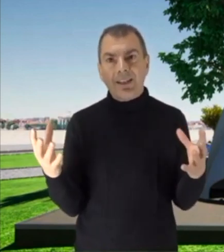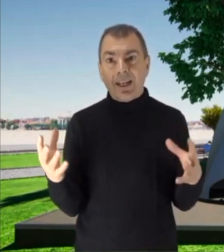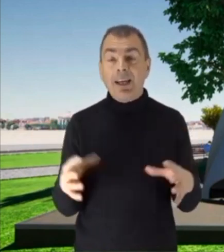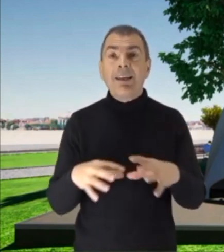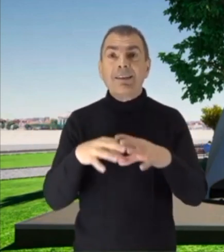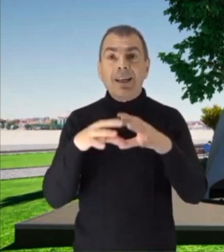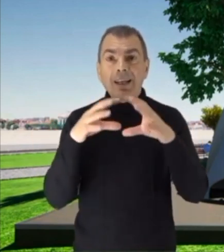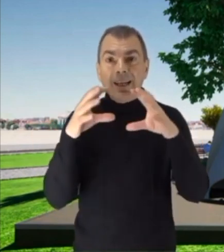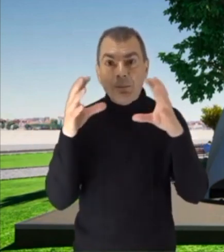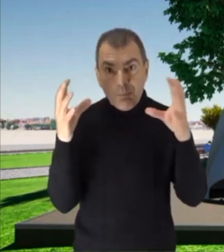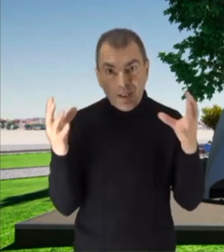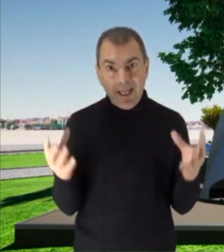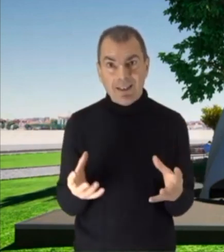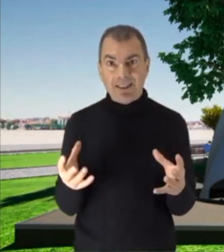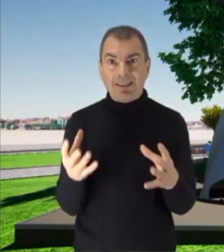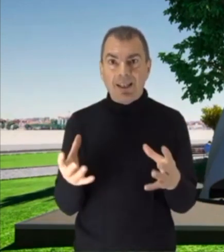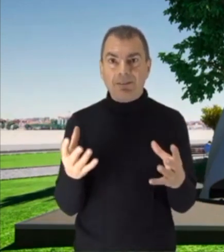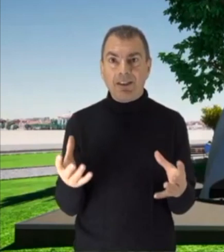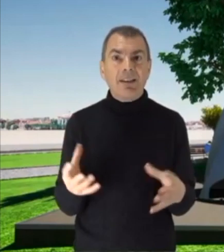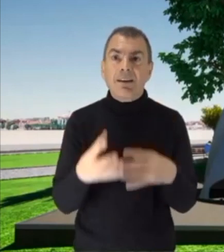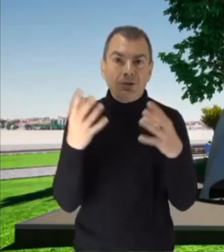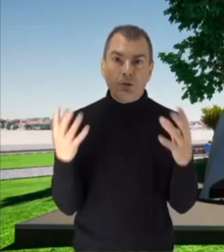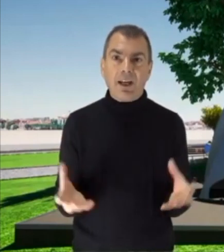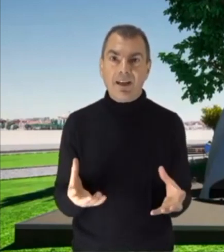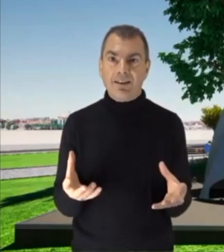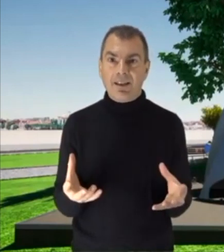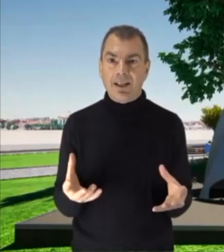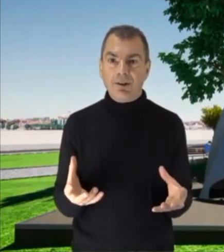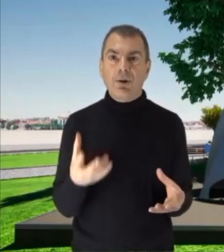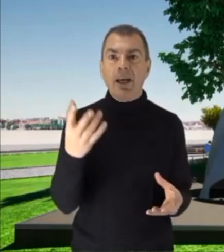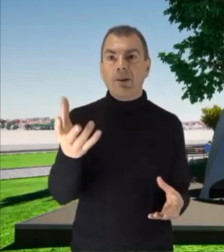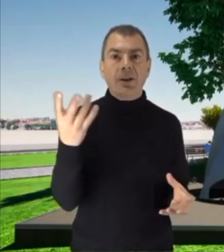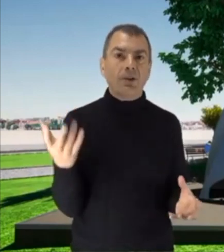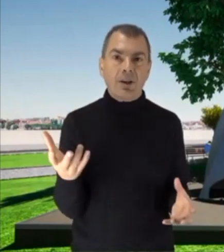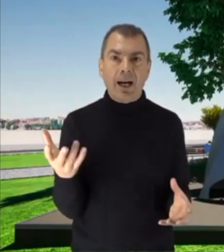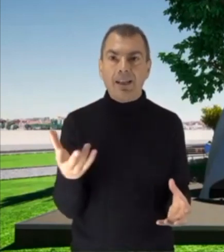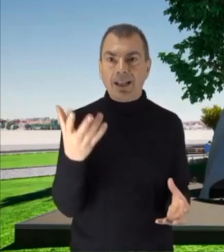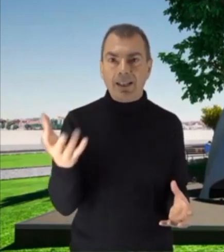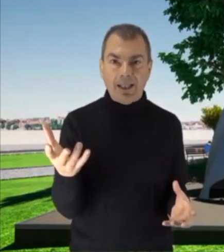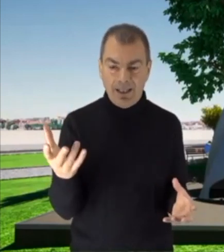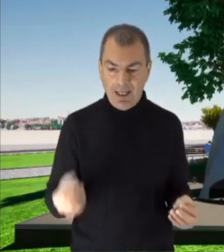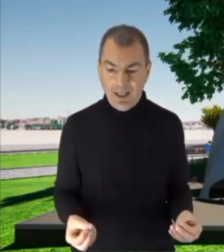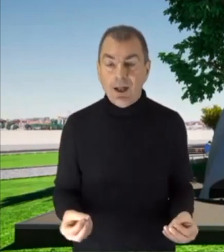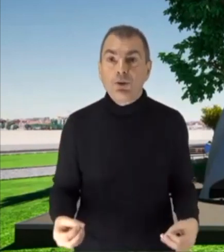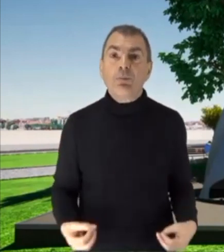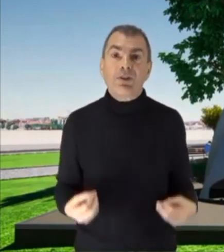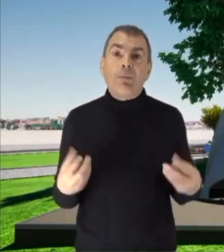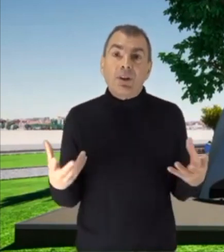dire nella limpidezza della verità dovrà essere detto. Ecco, che cosa andrà ad accadere? Noi possiamo